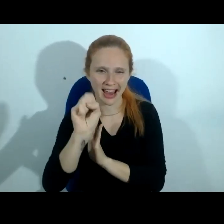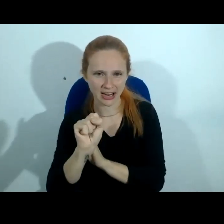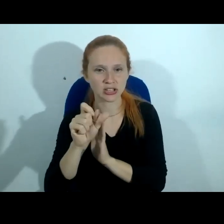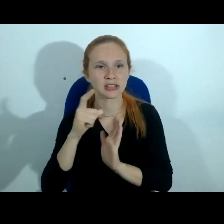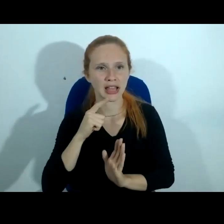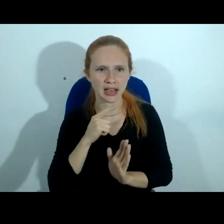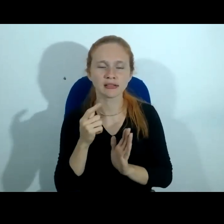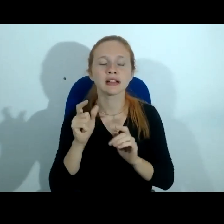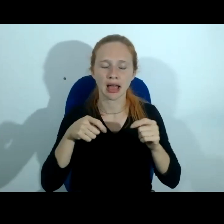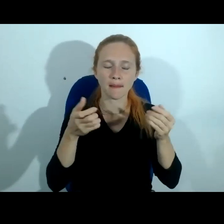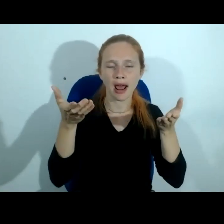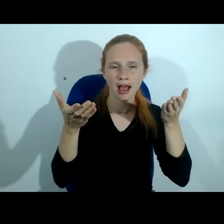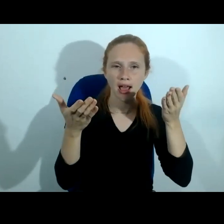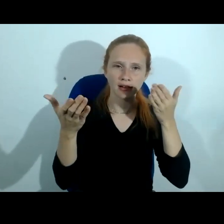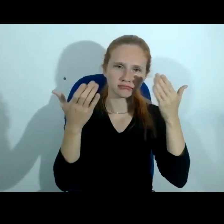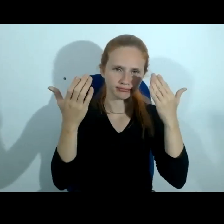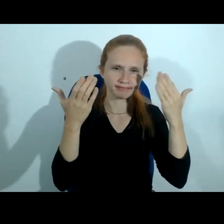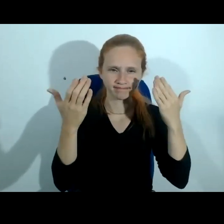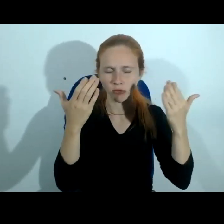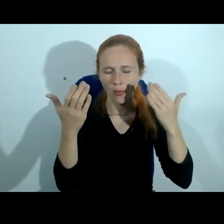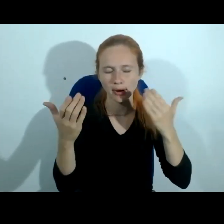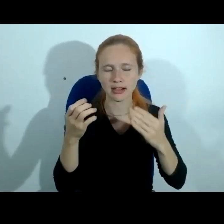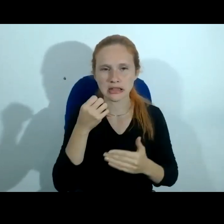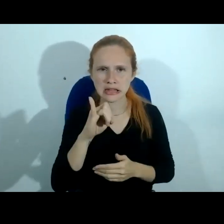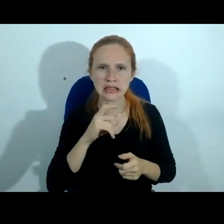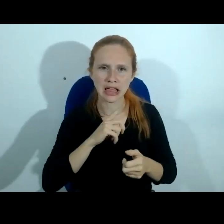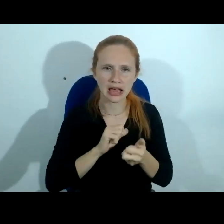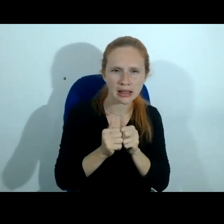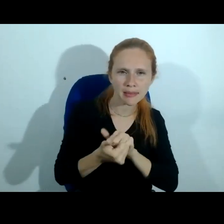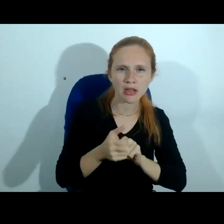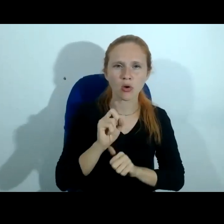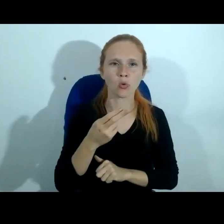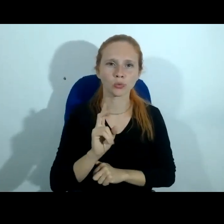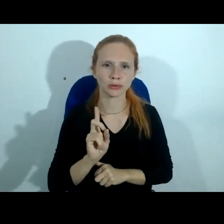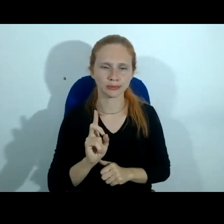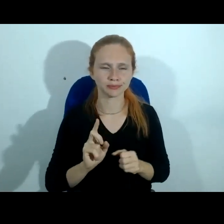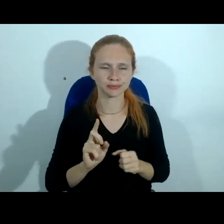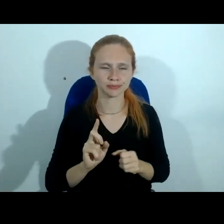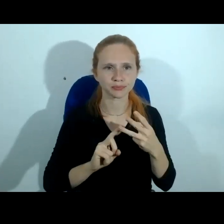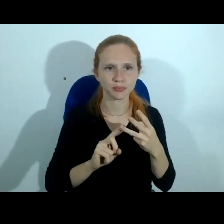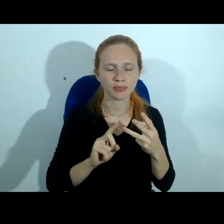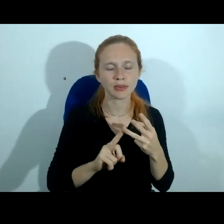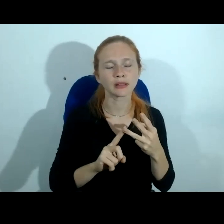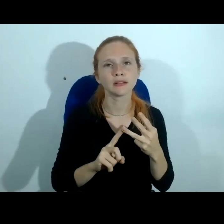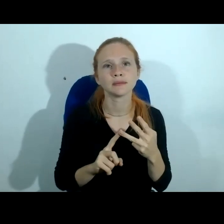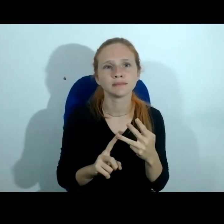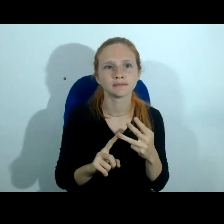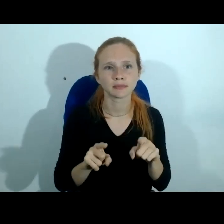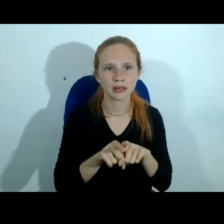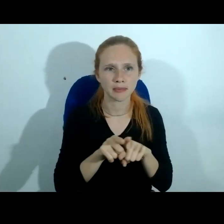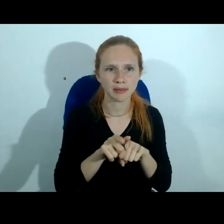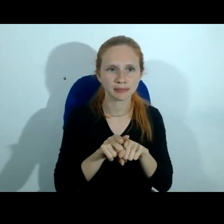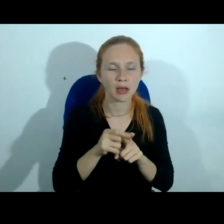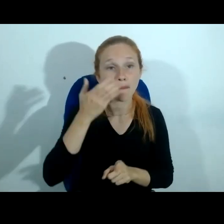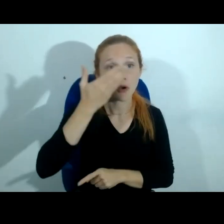foi alvo de uma manipulação e a completude é a contextualização da prova a gente não pode pensar uma